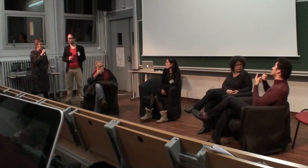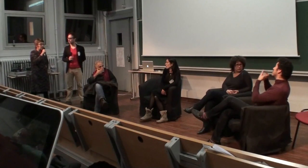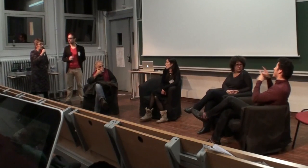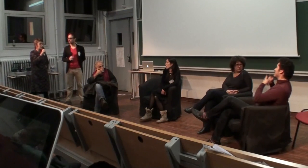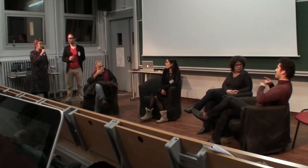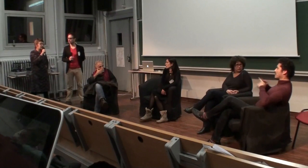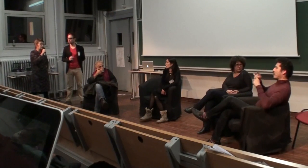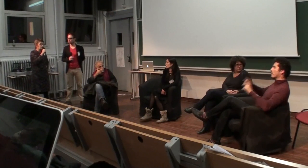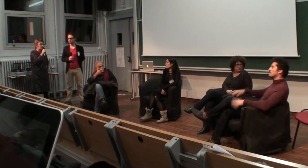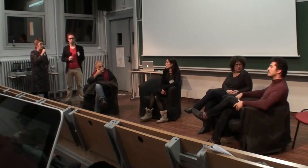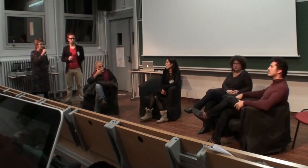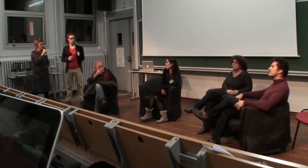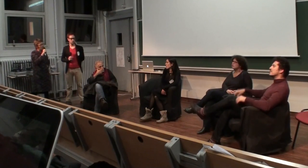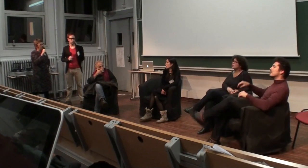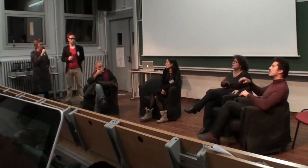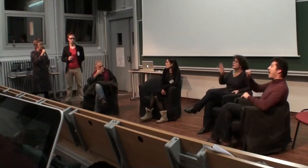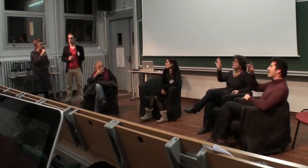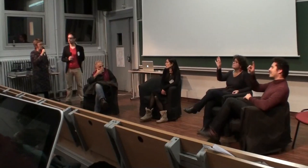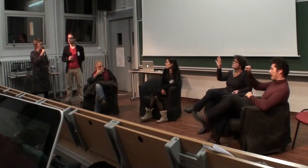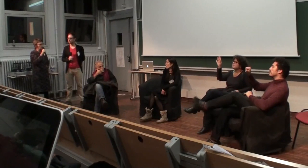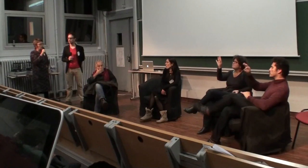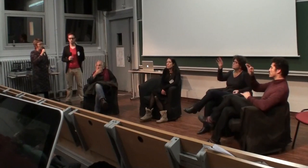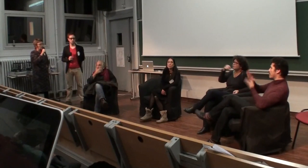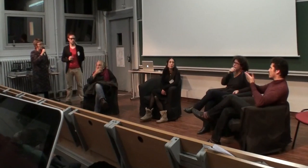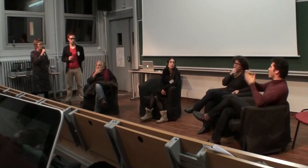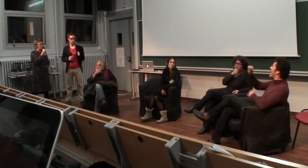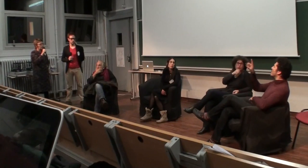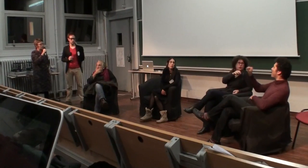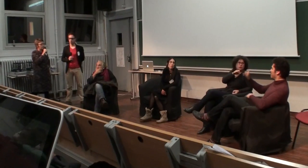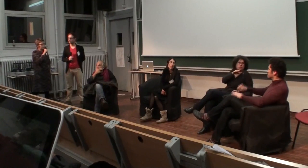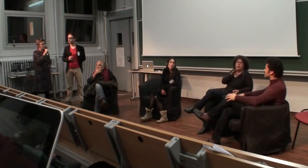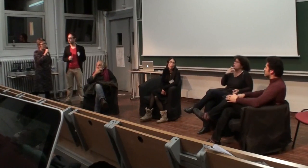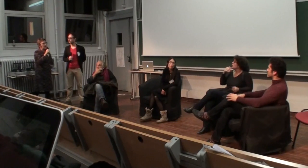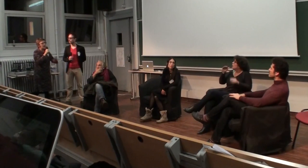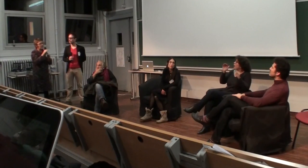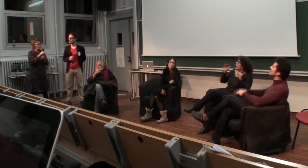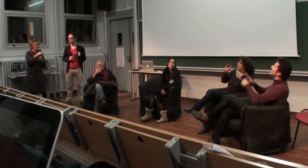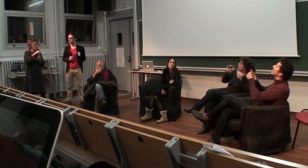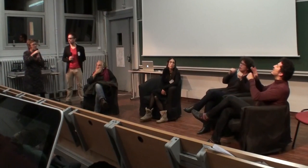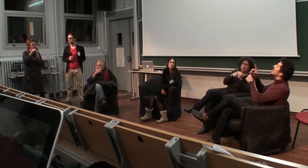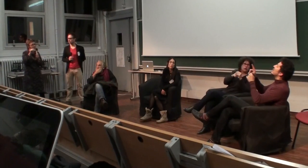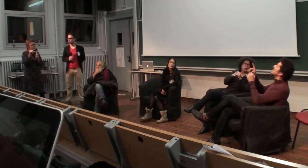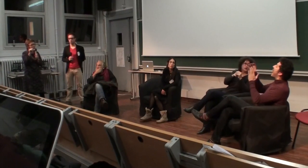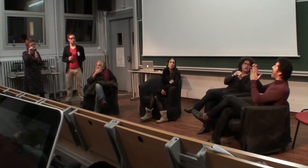personnes. Et du coup, les médecins font plus attention au... La loi qui s'appelle ?